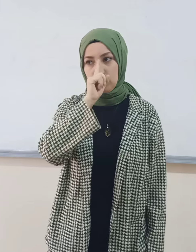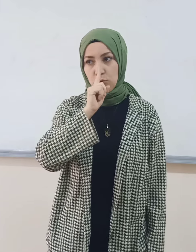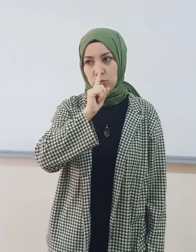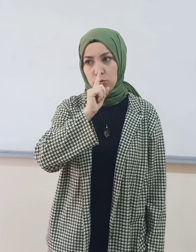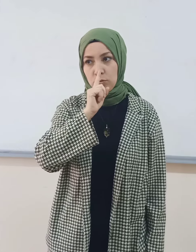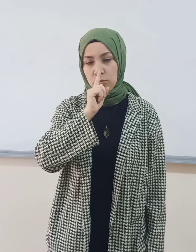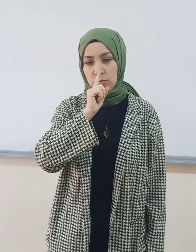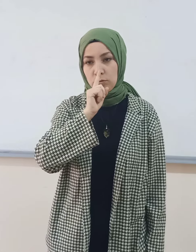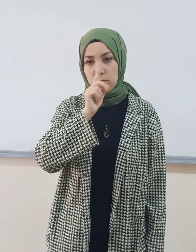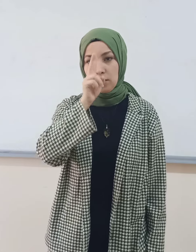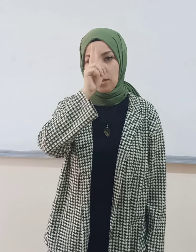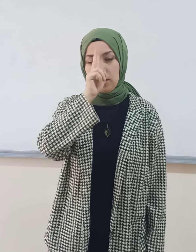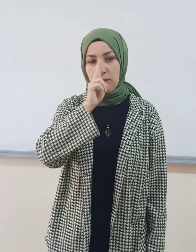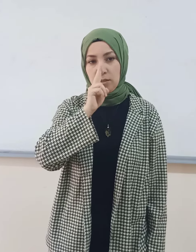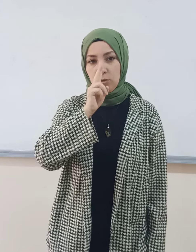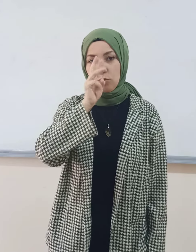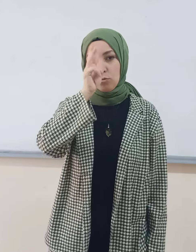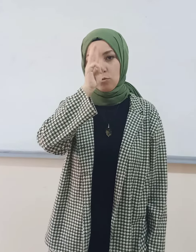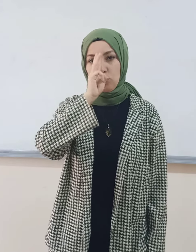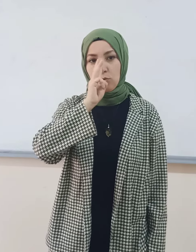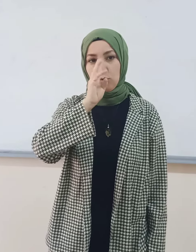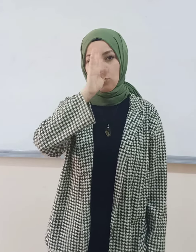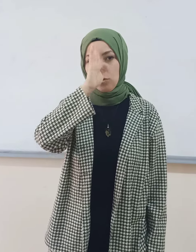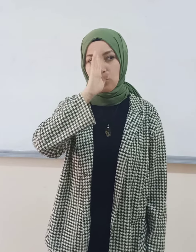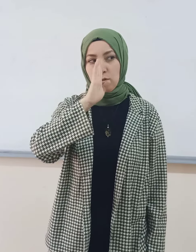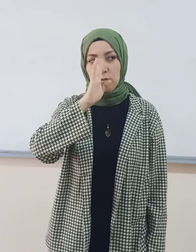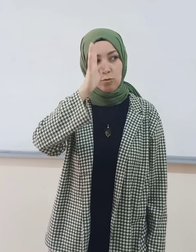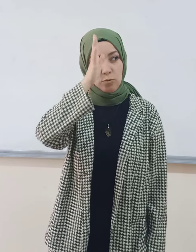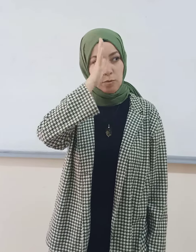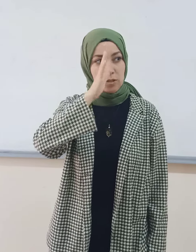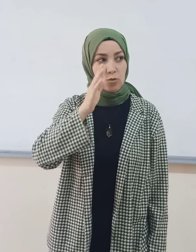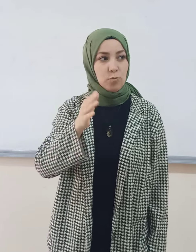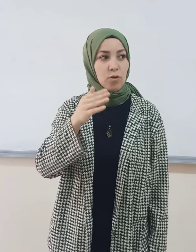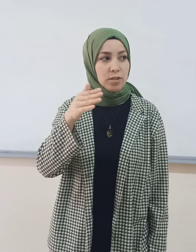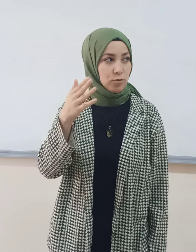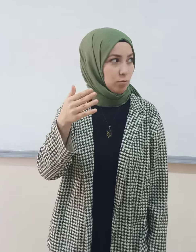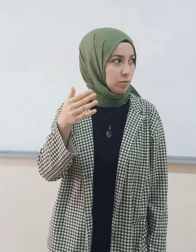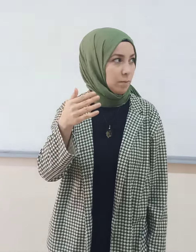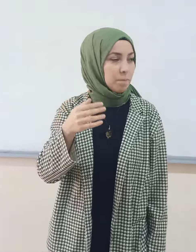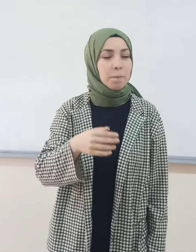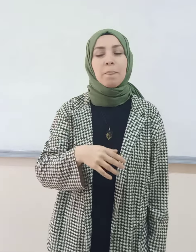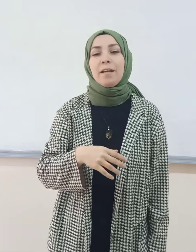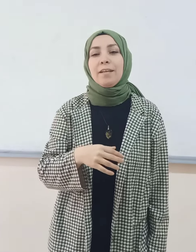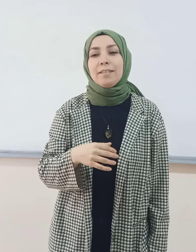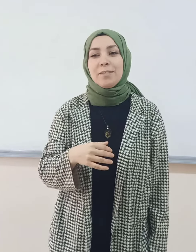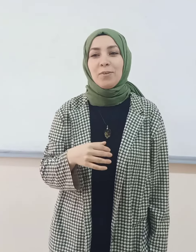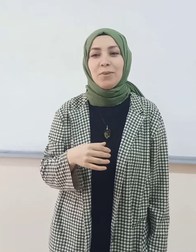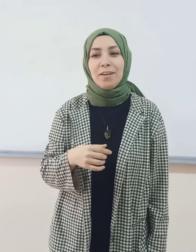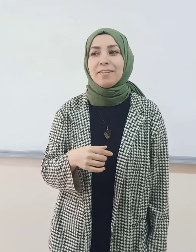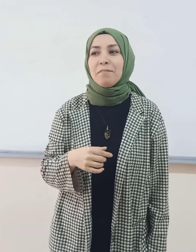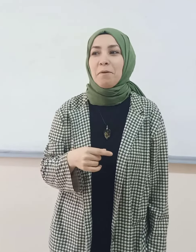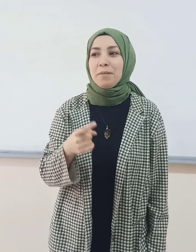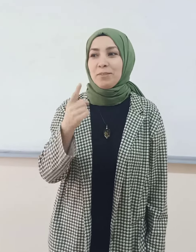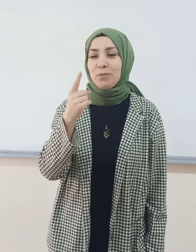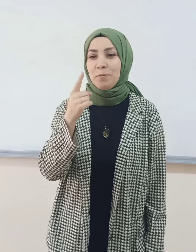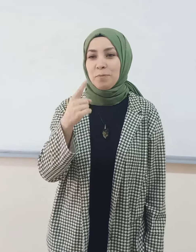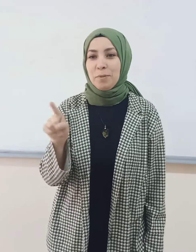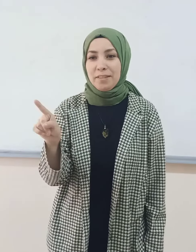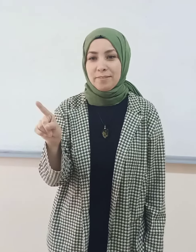100. 200, 200, 400, 500 böyle gidiyor bu. Sonra devam ediyorum. 1000,